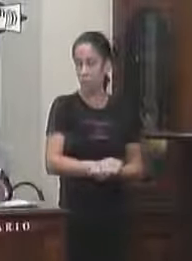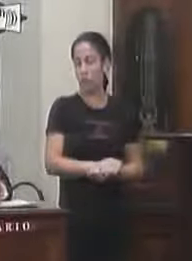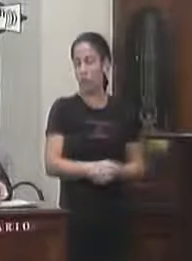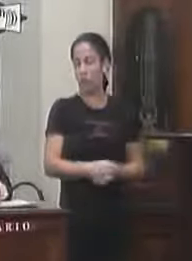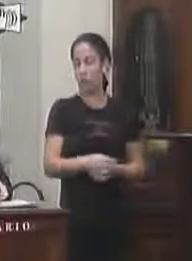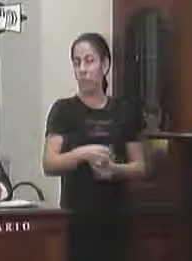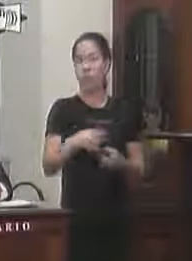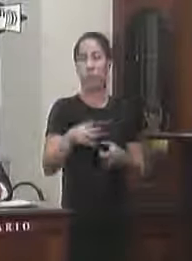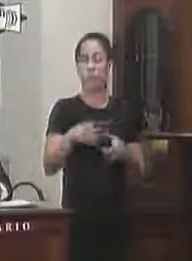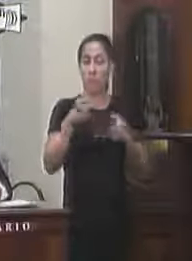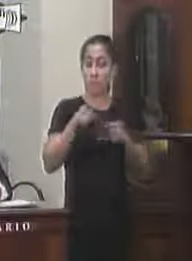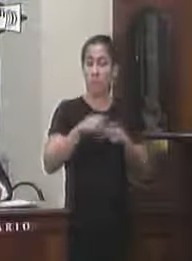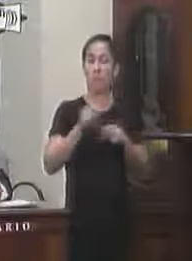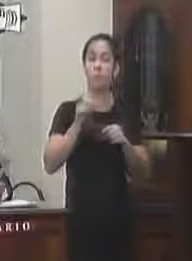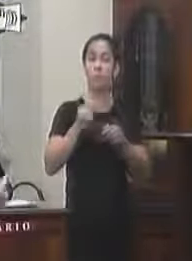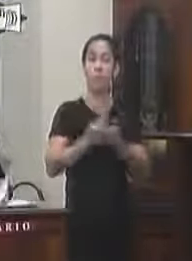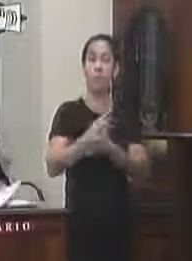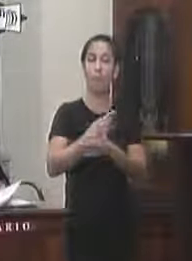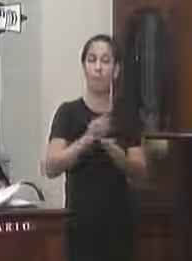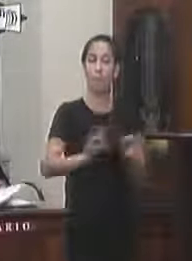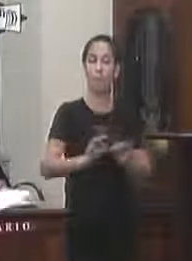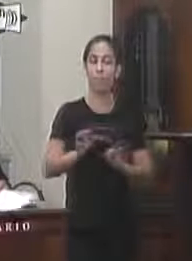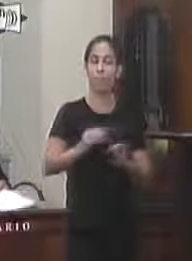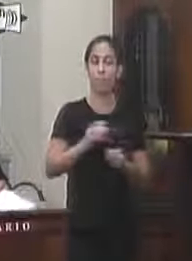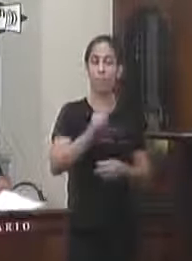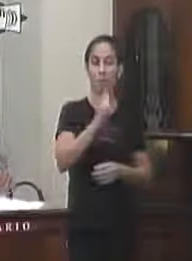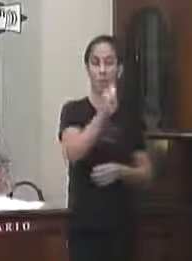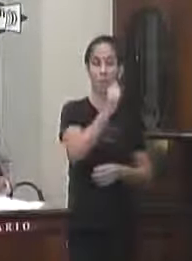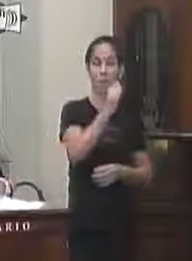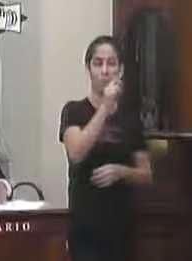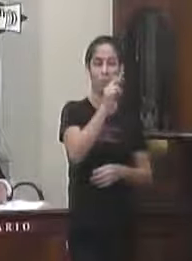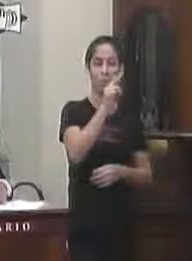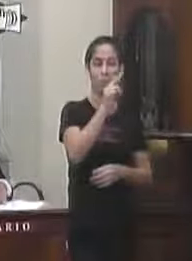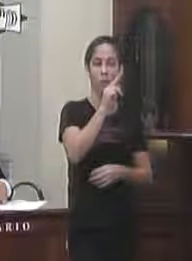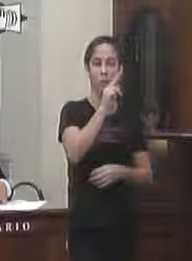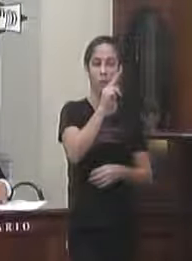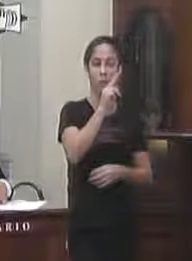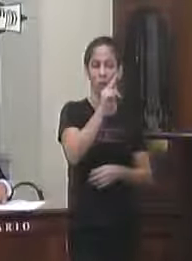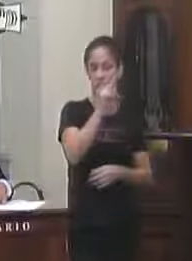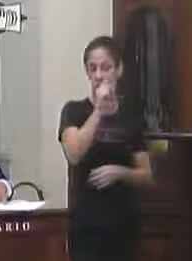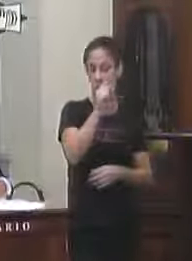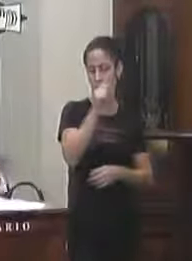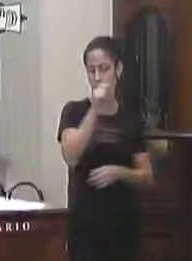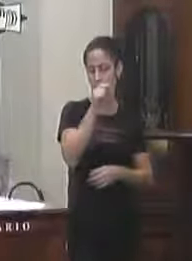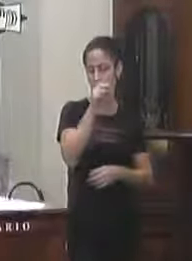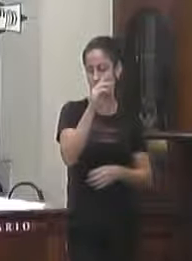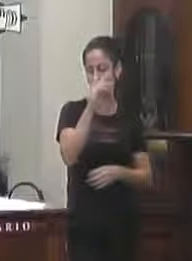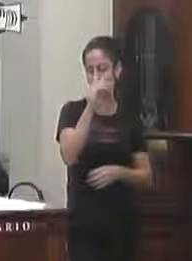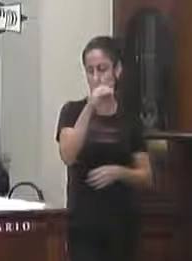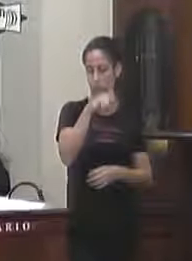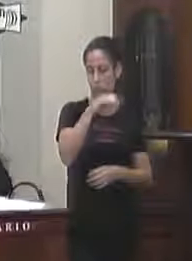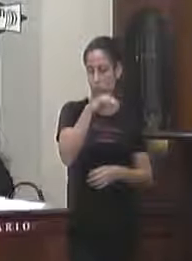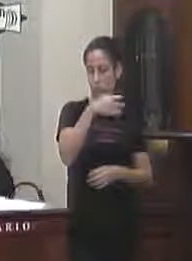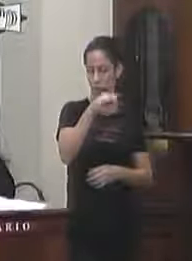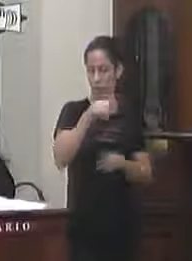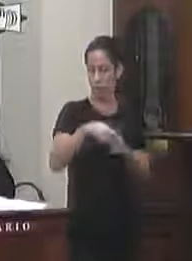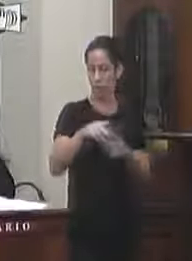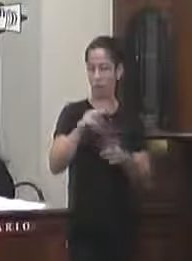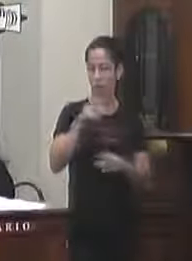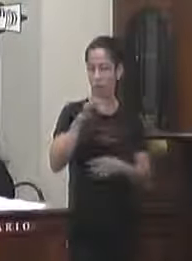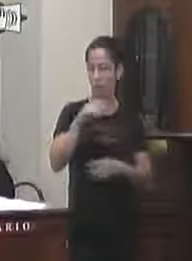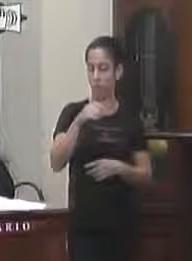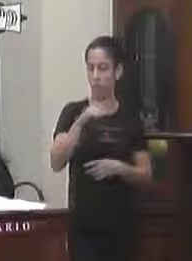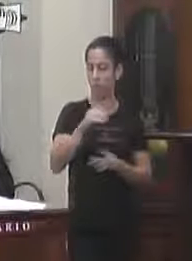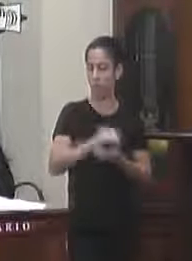perceba-se que ao se adotar essa linha de argumentação é necessário distinguir a criação de uma nova atribuição o que é vedado